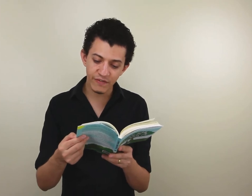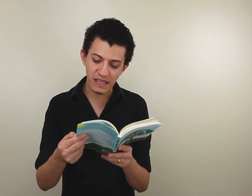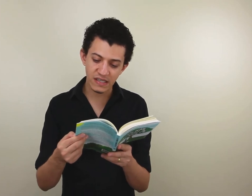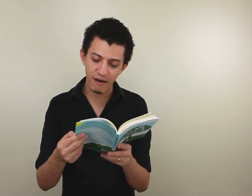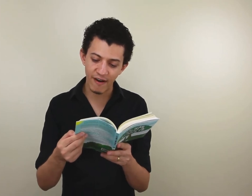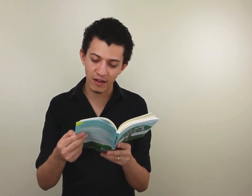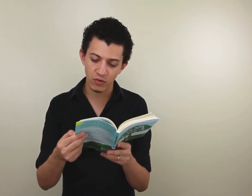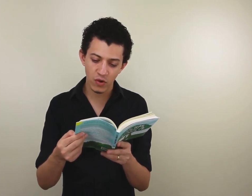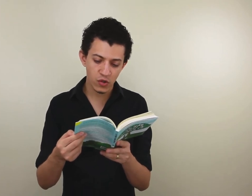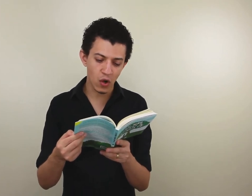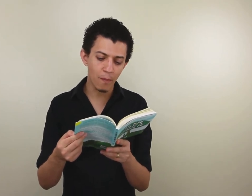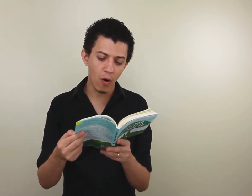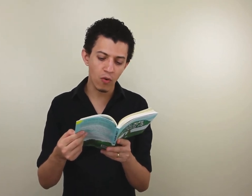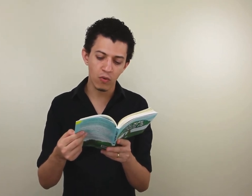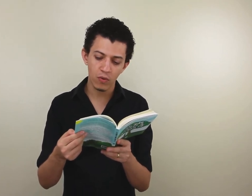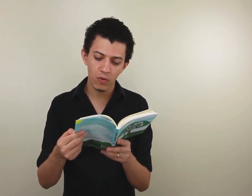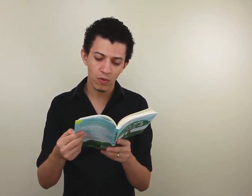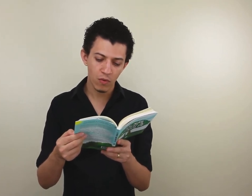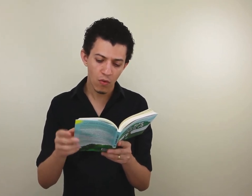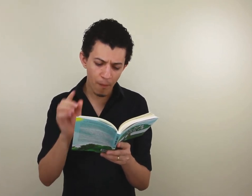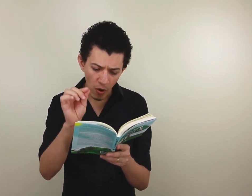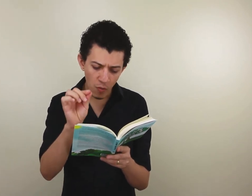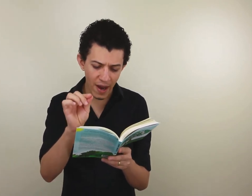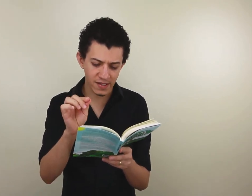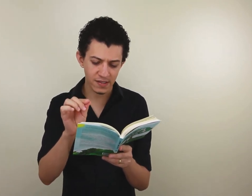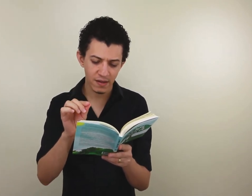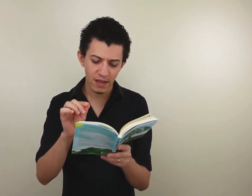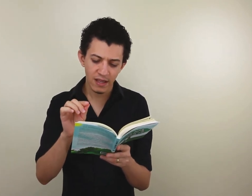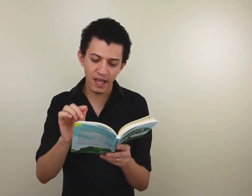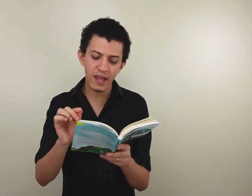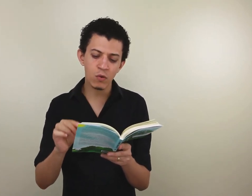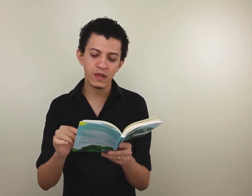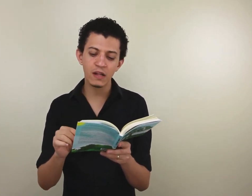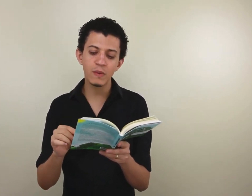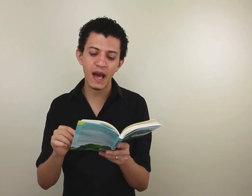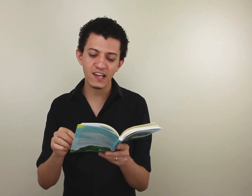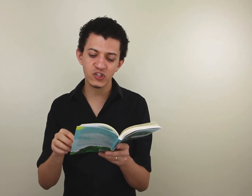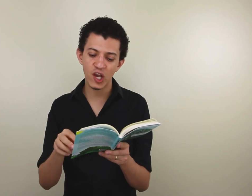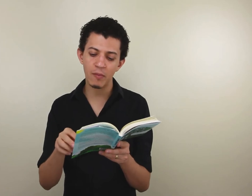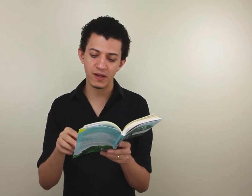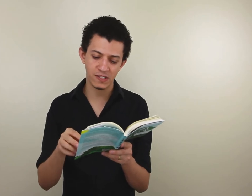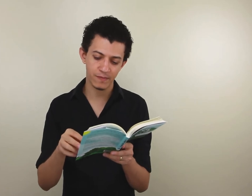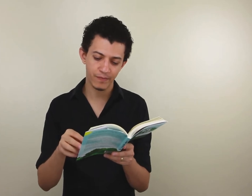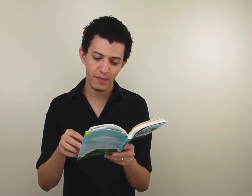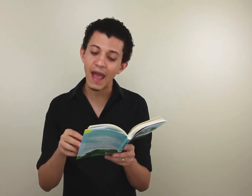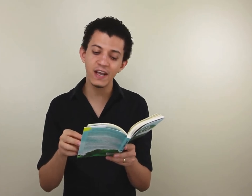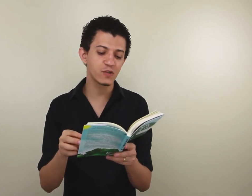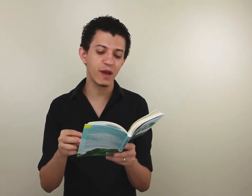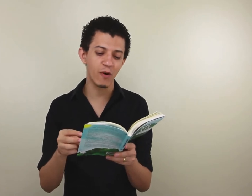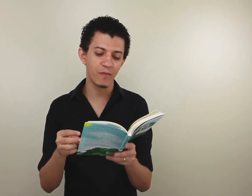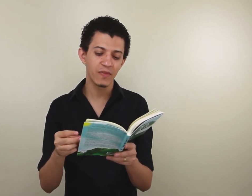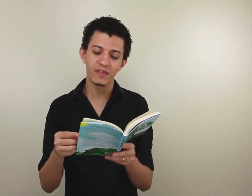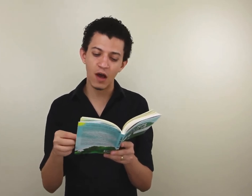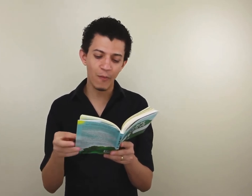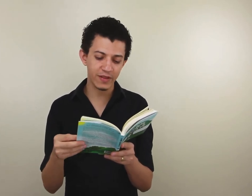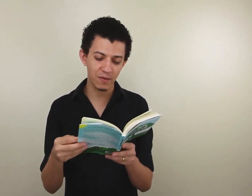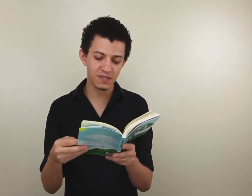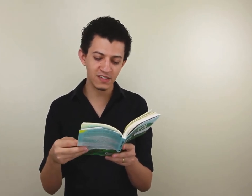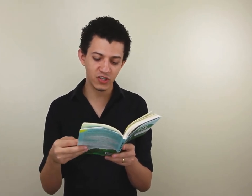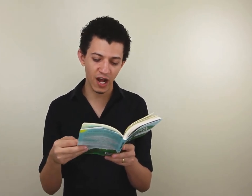tivesse cavado só um pouco, um pouco mais, teria encontrado milhares de diamantes. É isso, meu irmão. Não podemos desistir